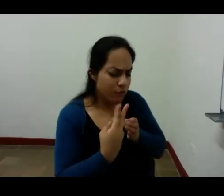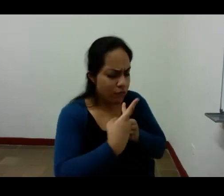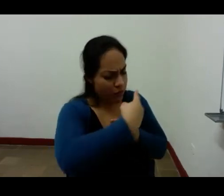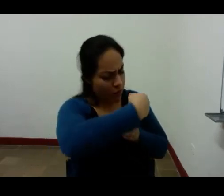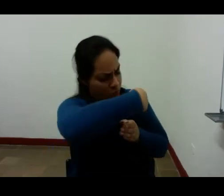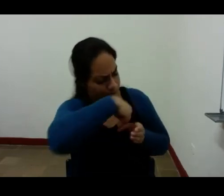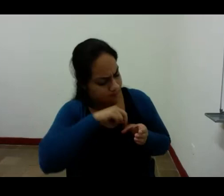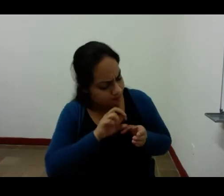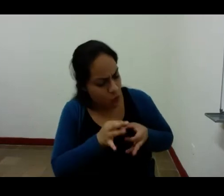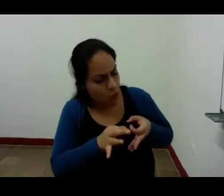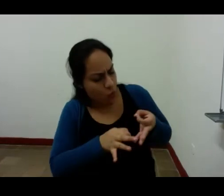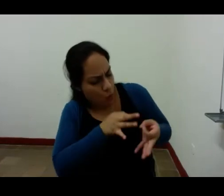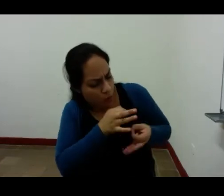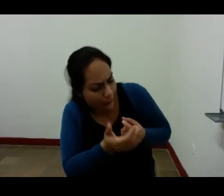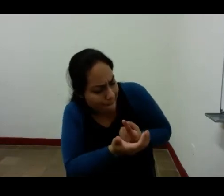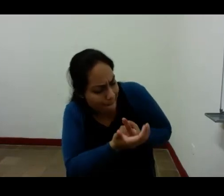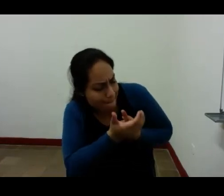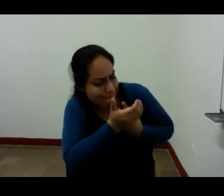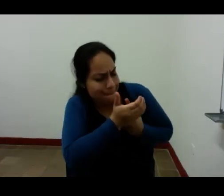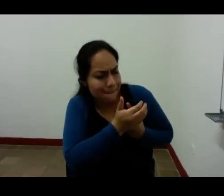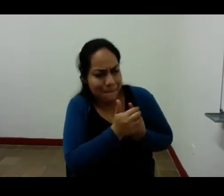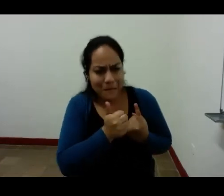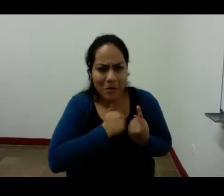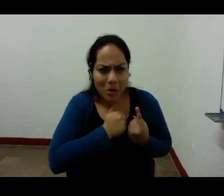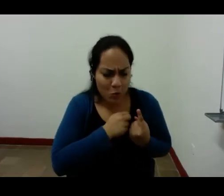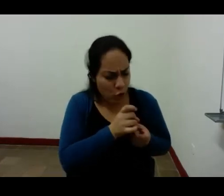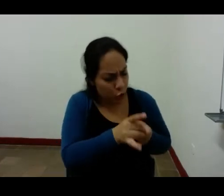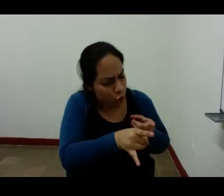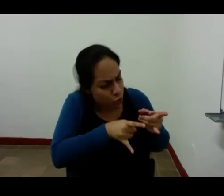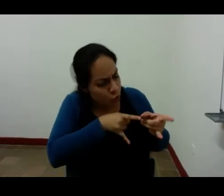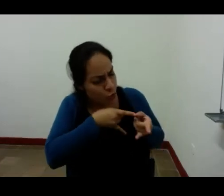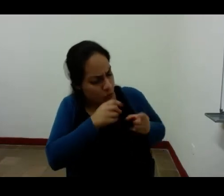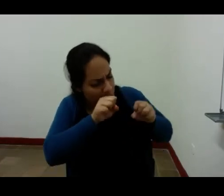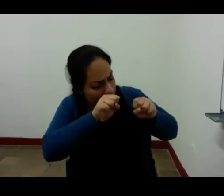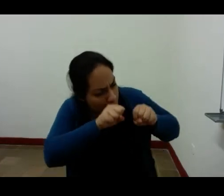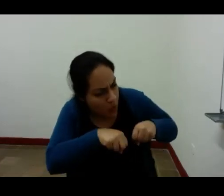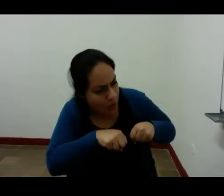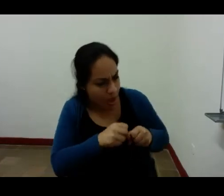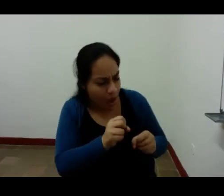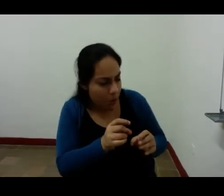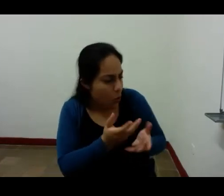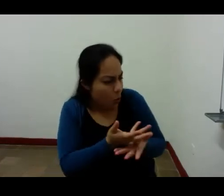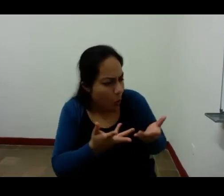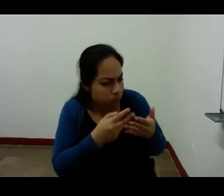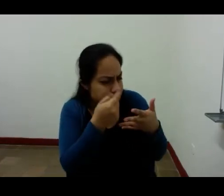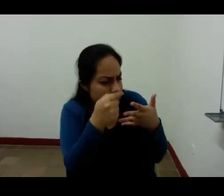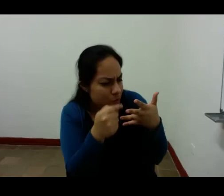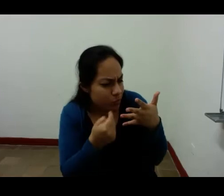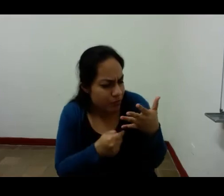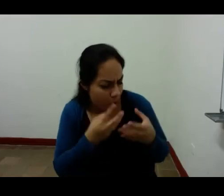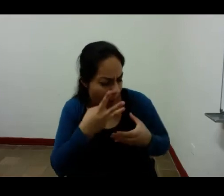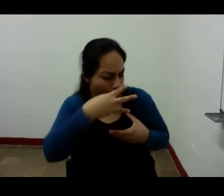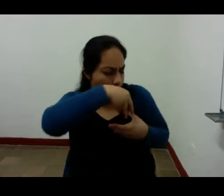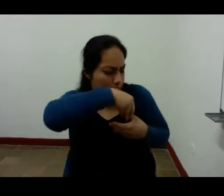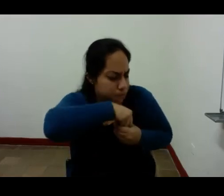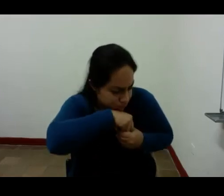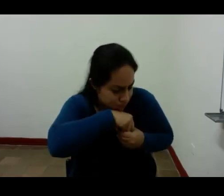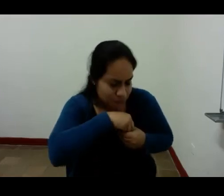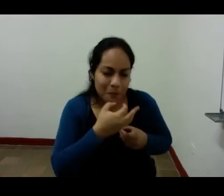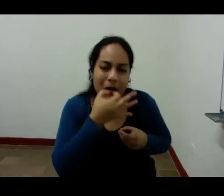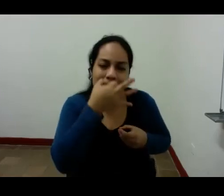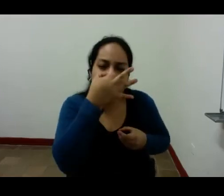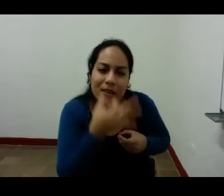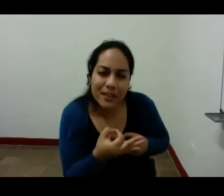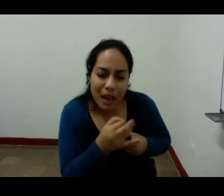custodiarla para evitar sus efectos nocivos sobre la creación